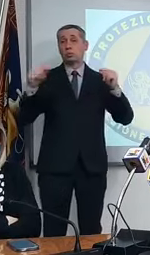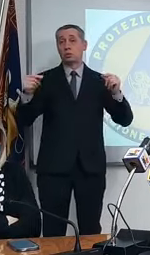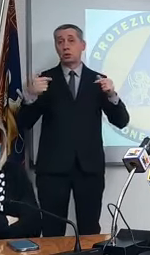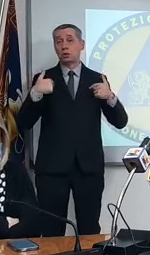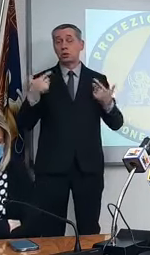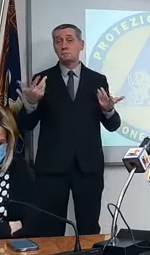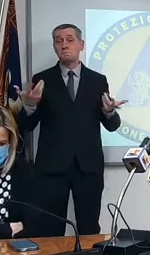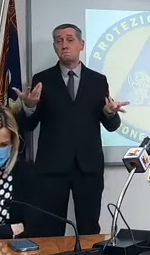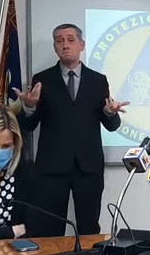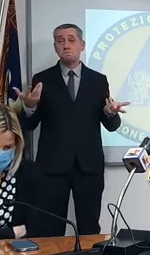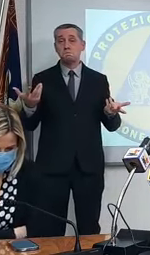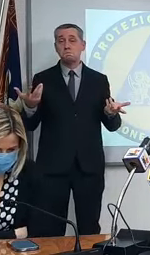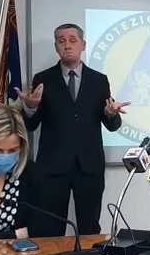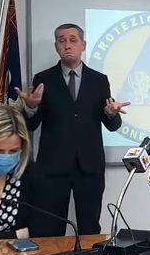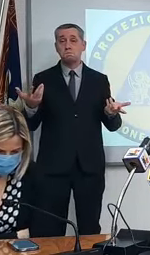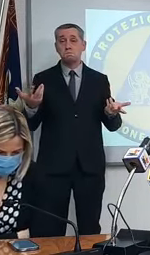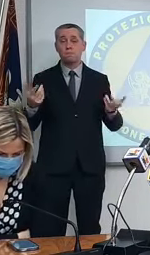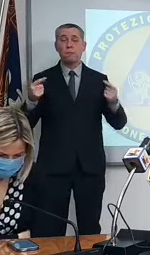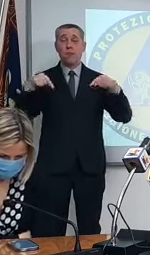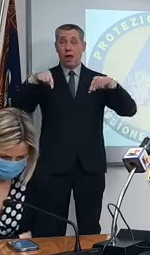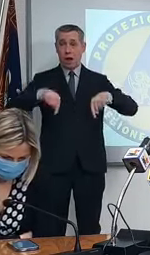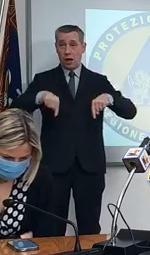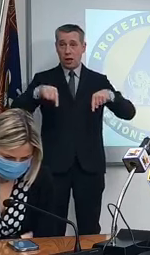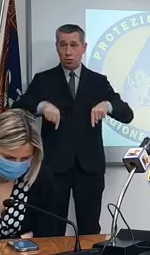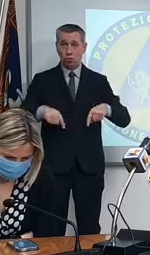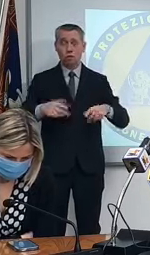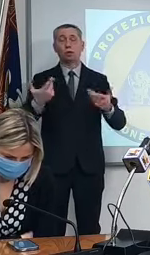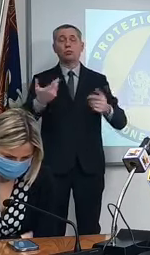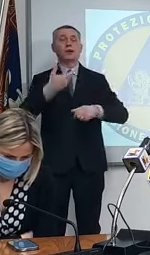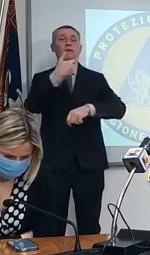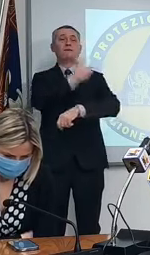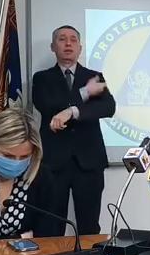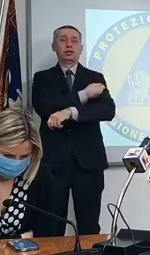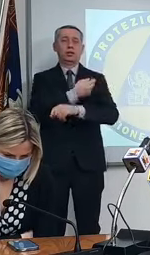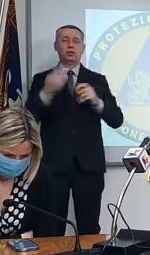guardate la verità è che oggi ad oggi i vaccini funzionano